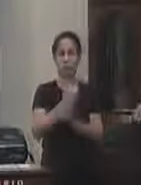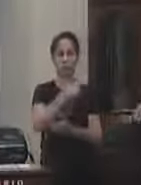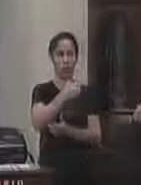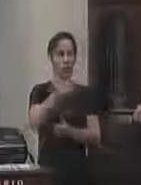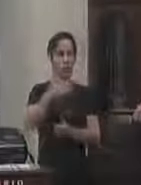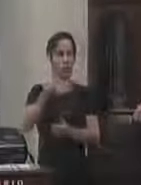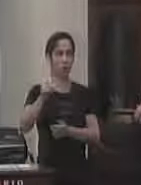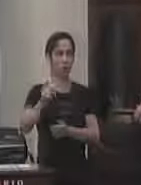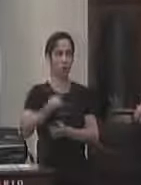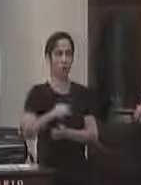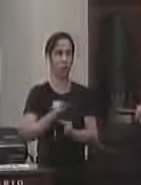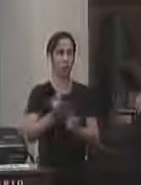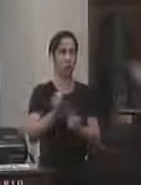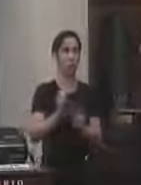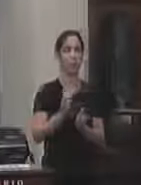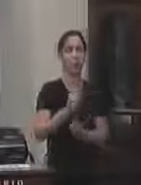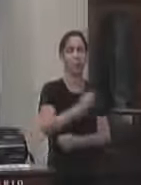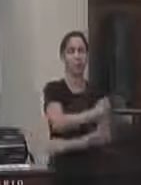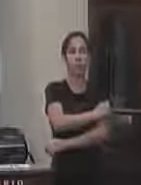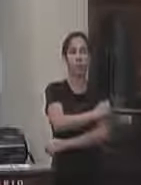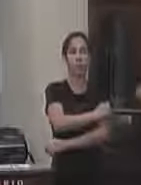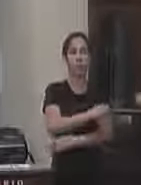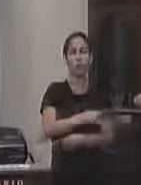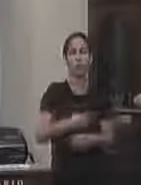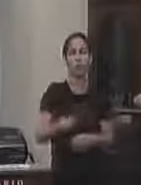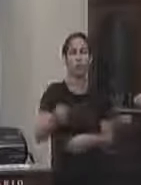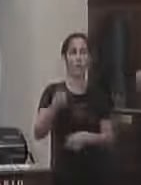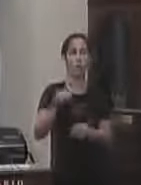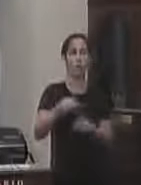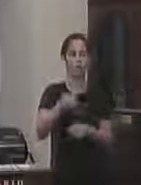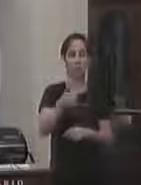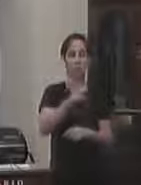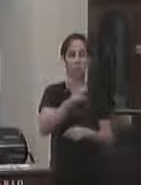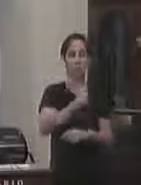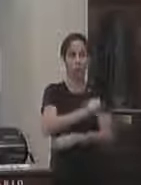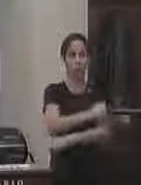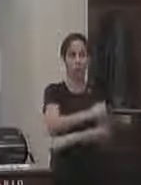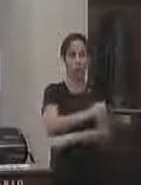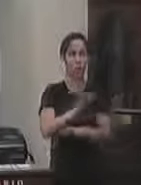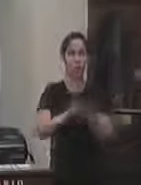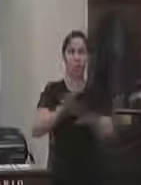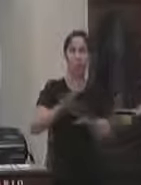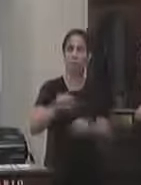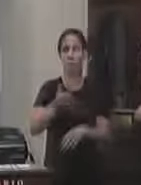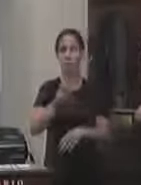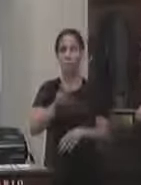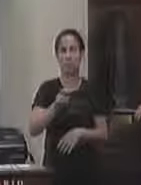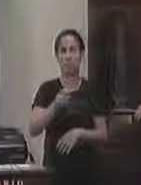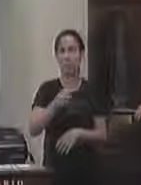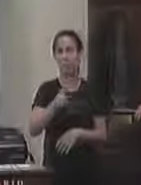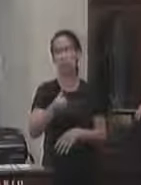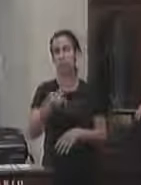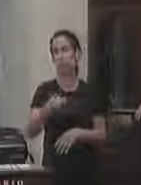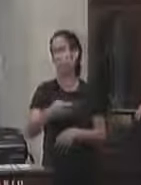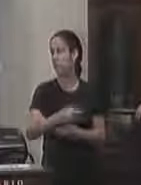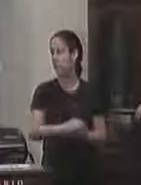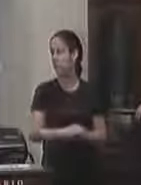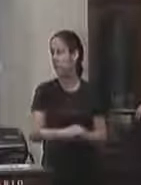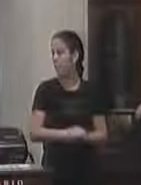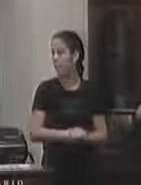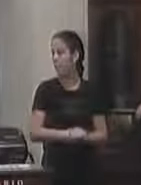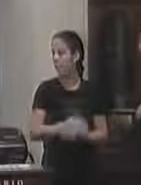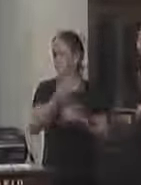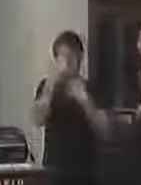é um quantitativo bem significativo sendo que o limite máximo está sendo 15 alunos né 15, 16, 17 enfim tá muito